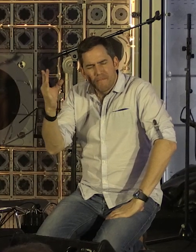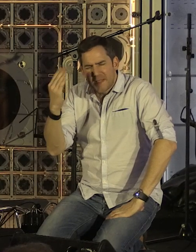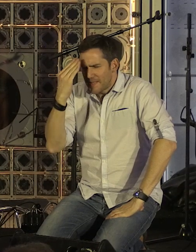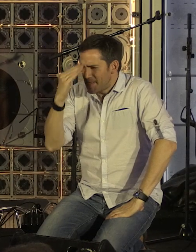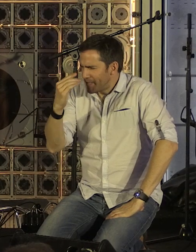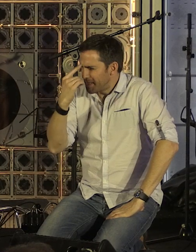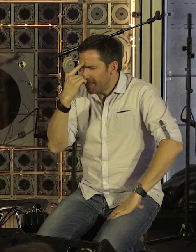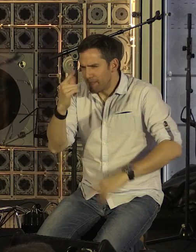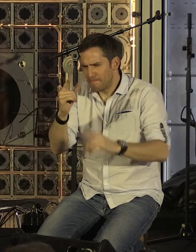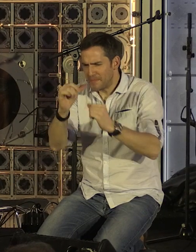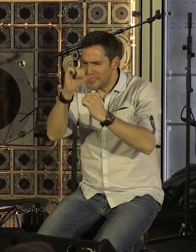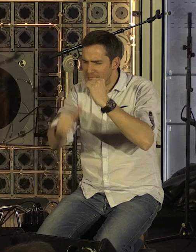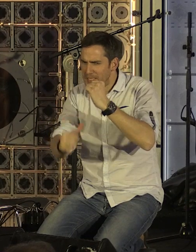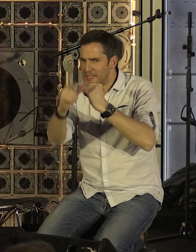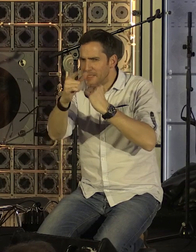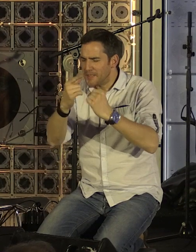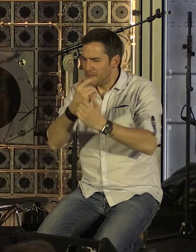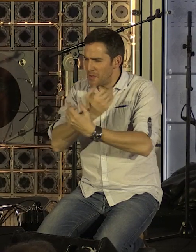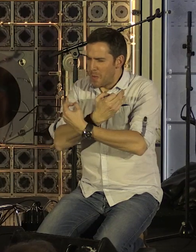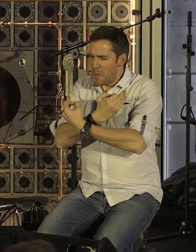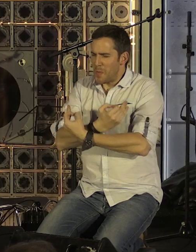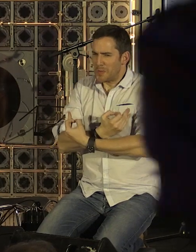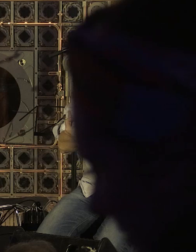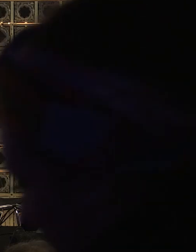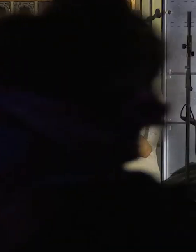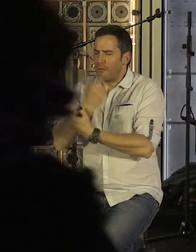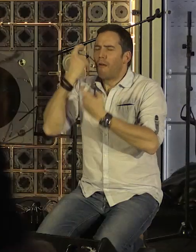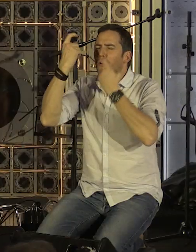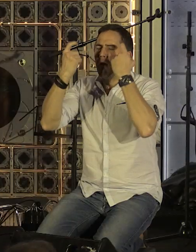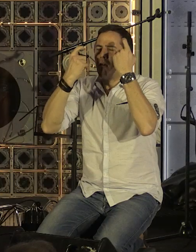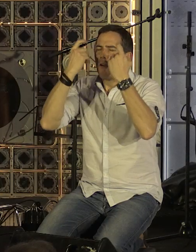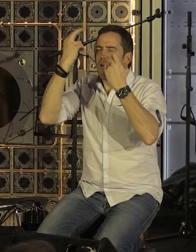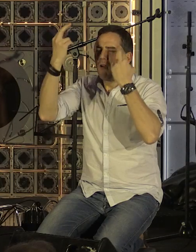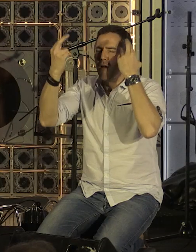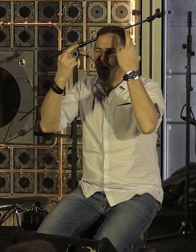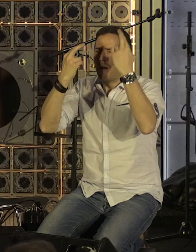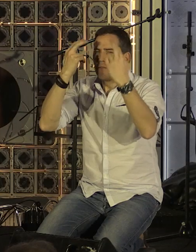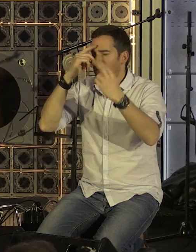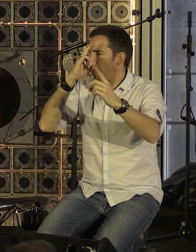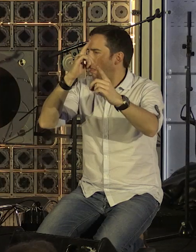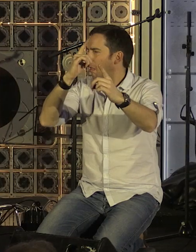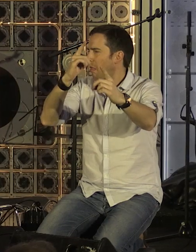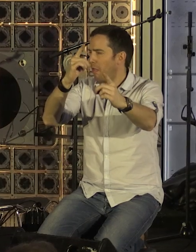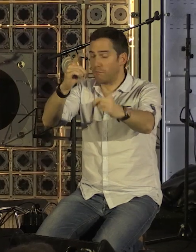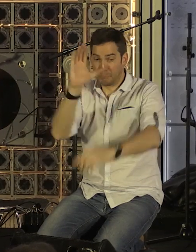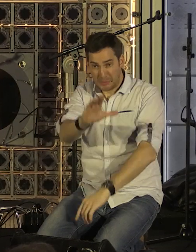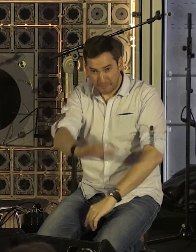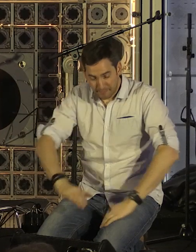bouddhiste, tu vois. Enfant d'une croyance indéterminée. Les dimanches, sa maison était